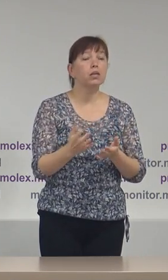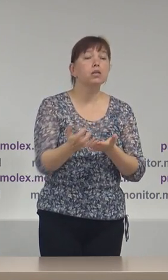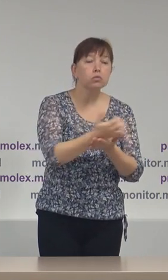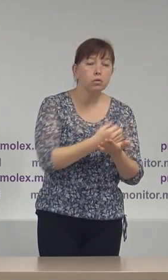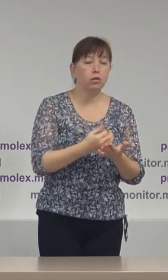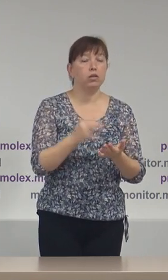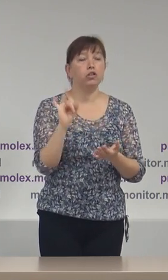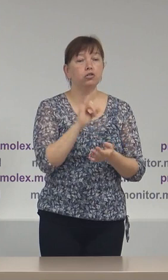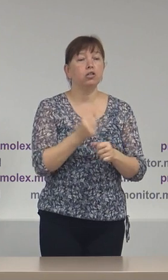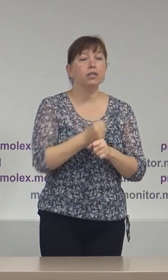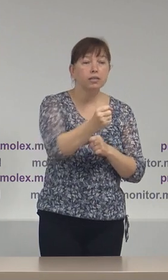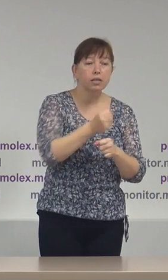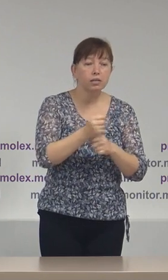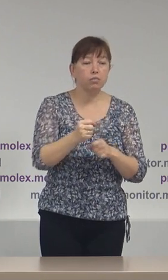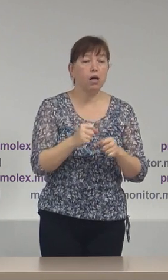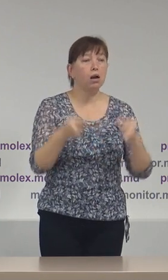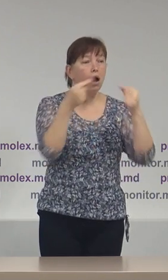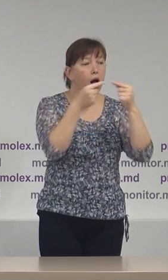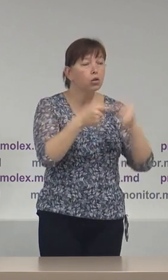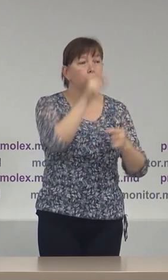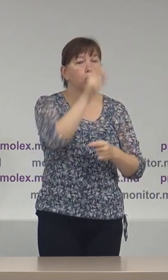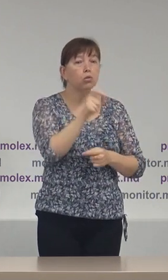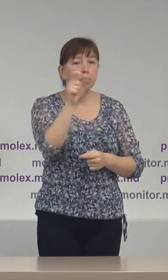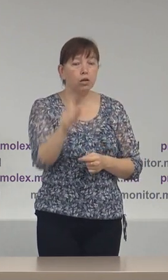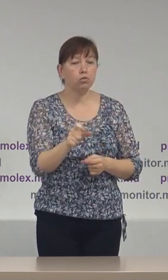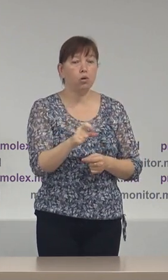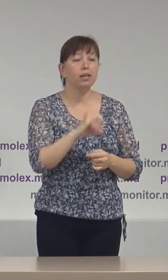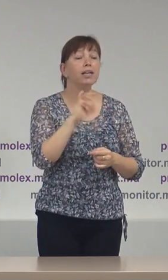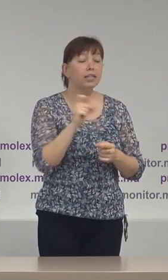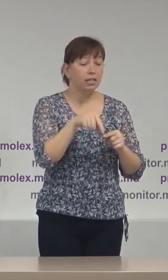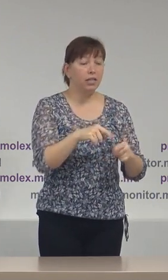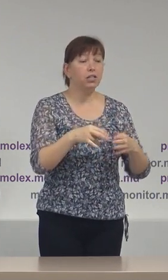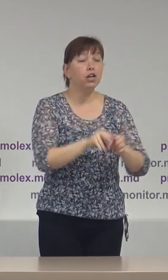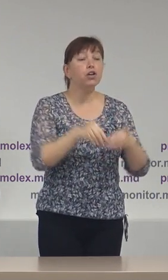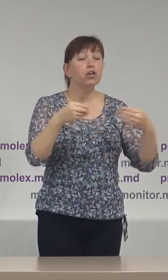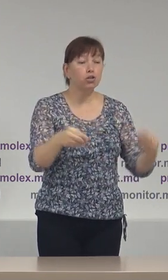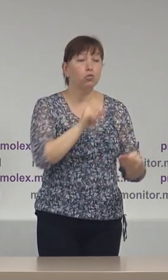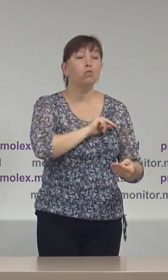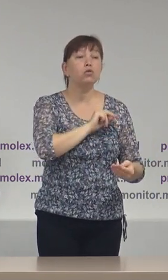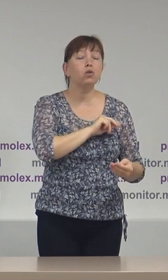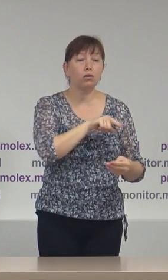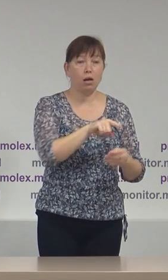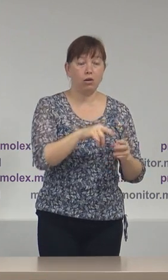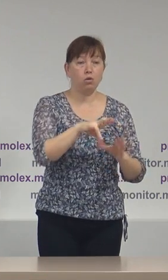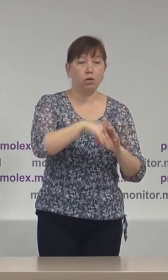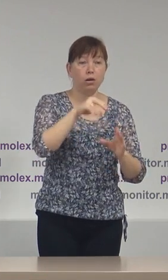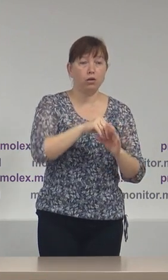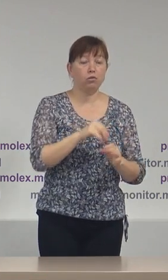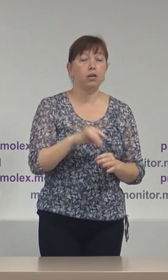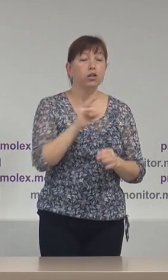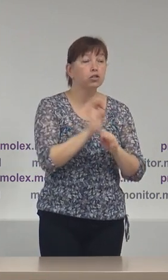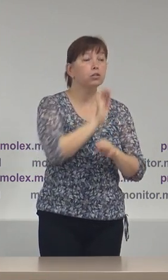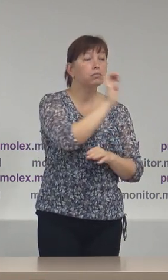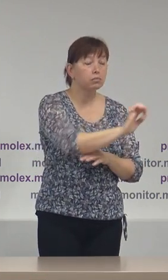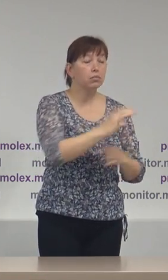desemnare a anumitor persoane din registrul funcționarelor electorale și arătarea lor la anumite